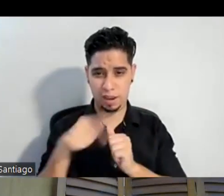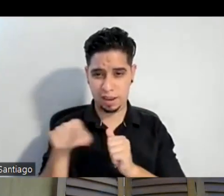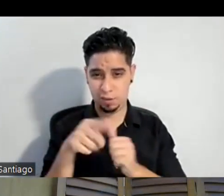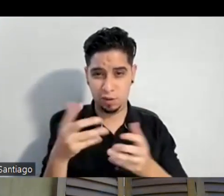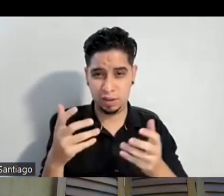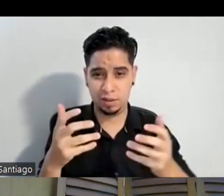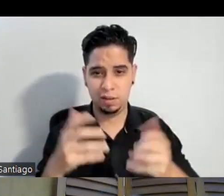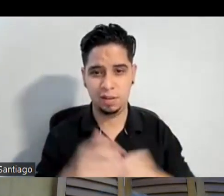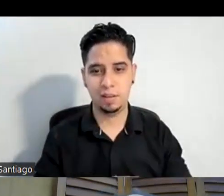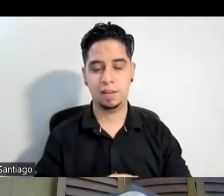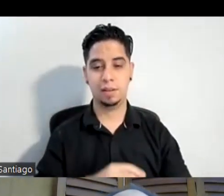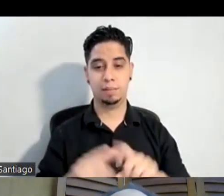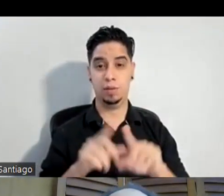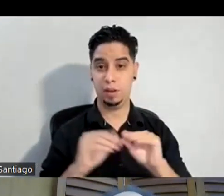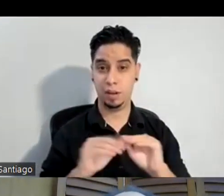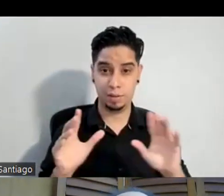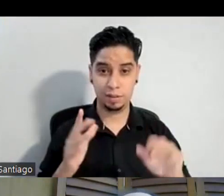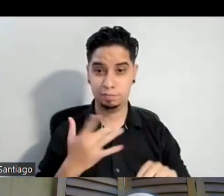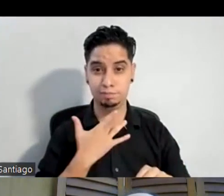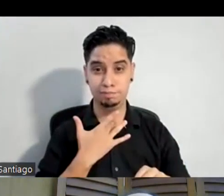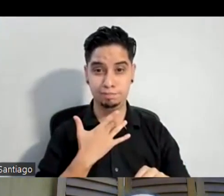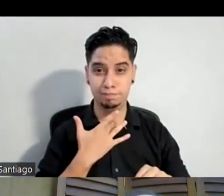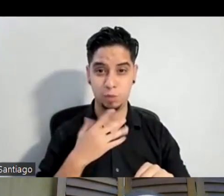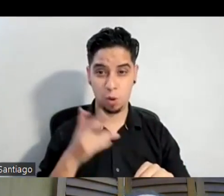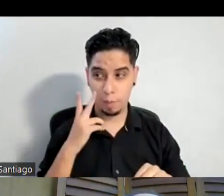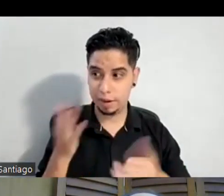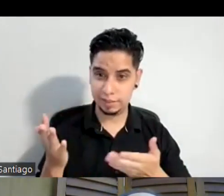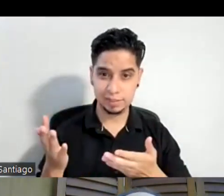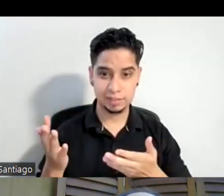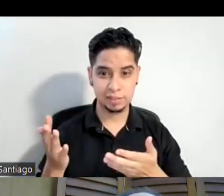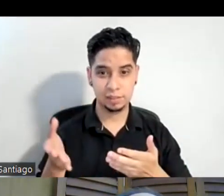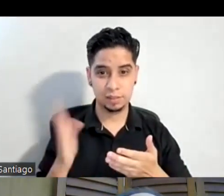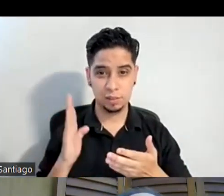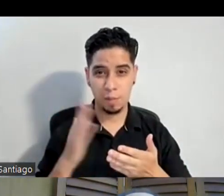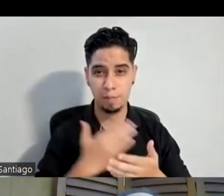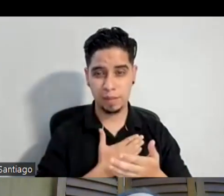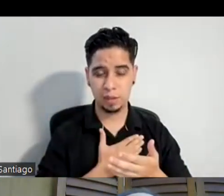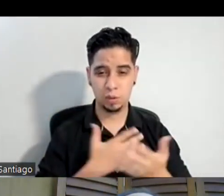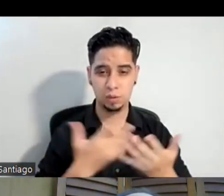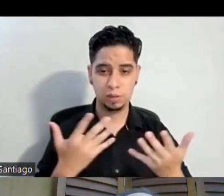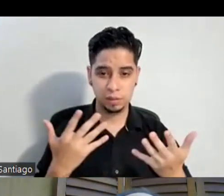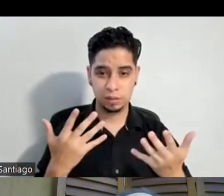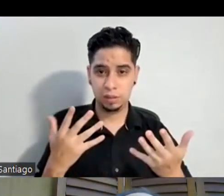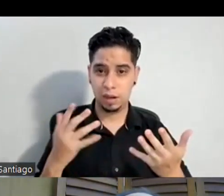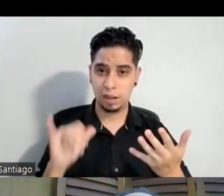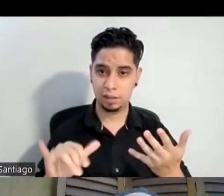obviamente o sea uno los ve y uno dice Dios santo o sea así nos veíamos nosotros en